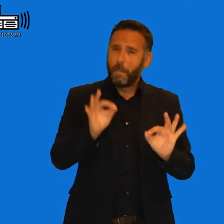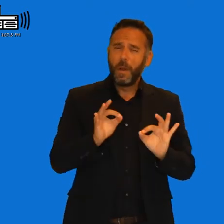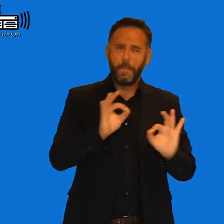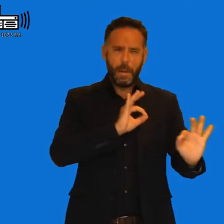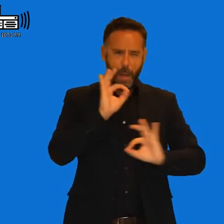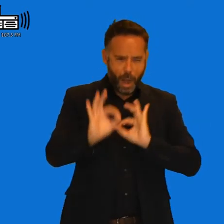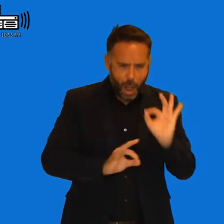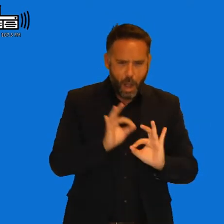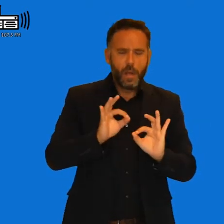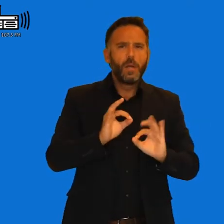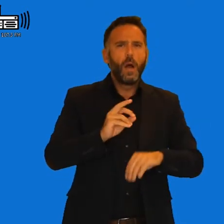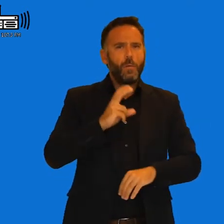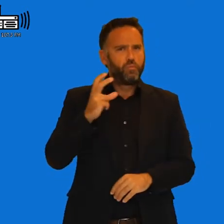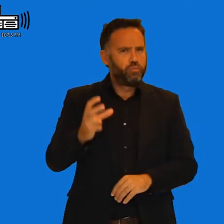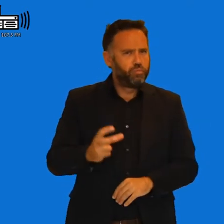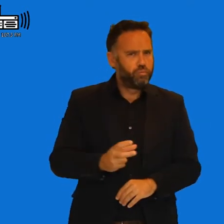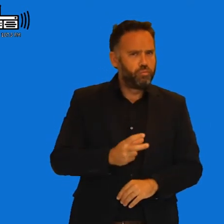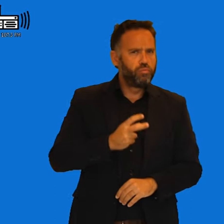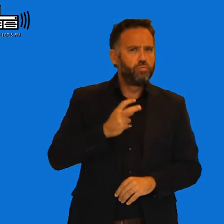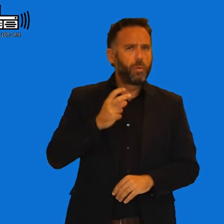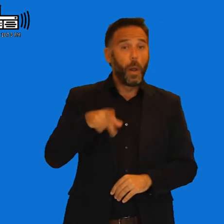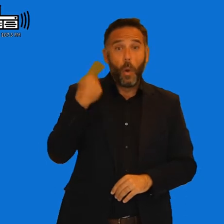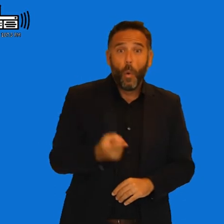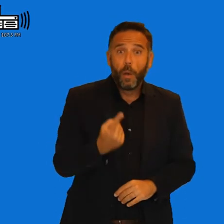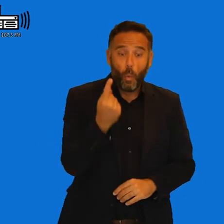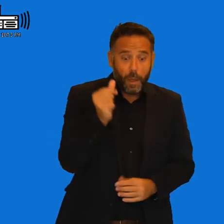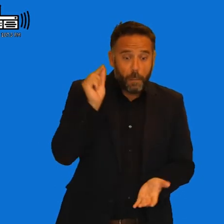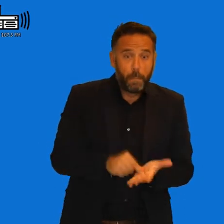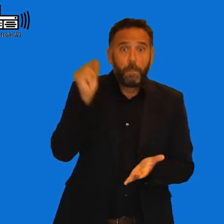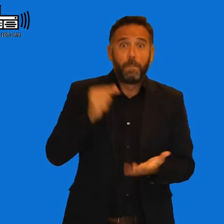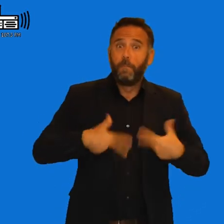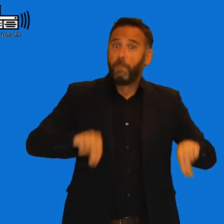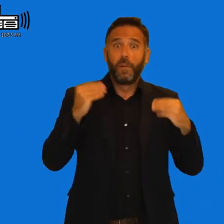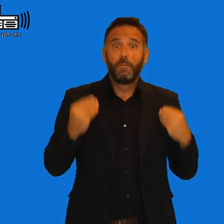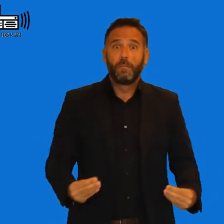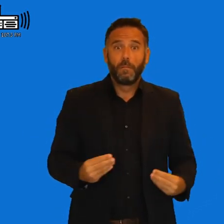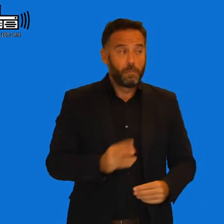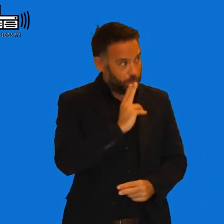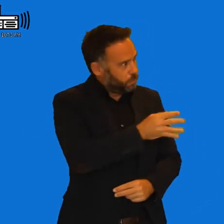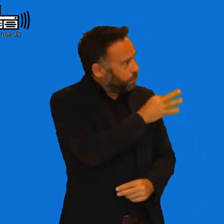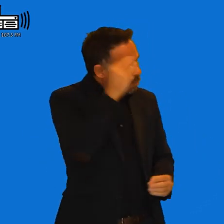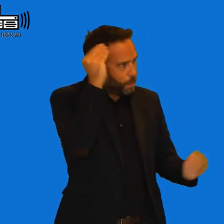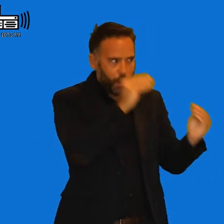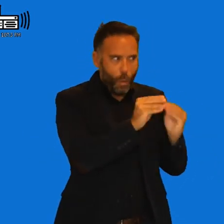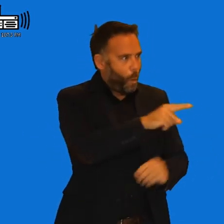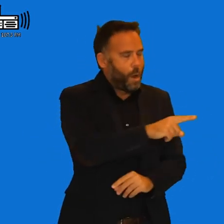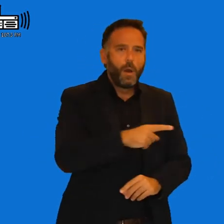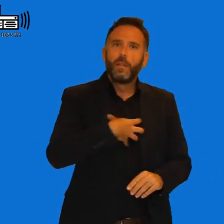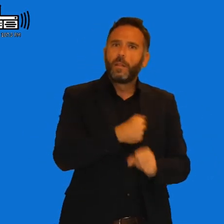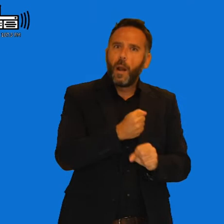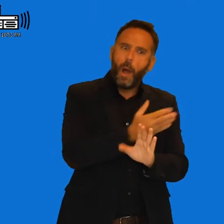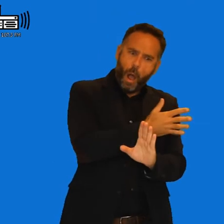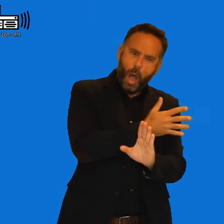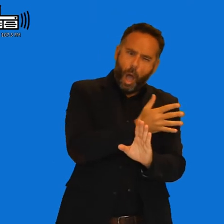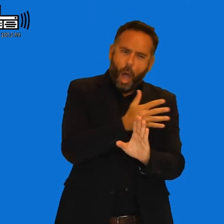lo que se tarda en montar y después lo rápido que se acaba todo. Desde luego, desde luego que sí, pero como digo,